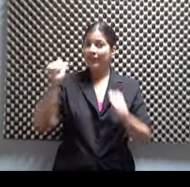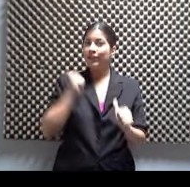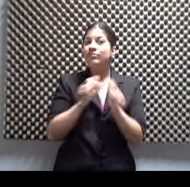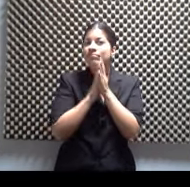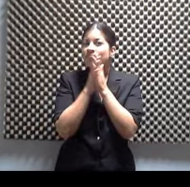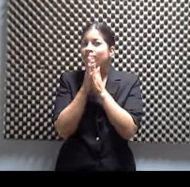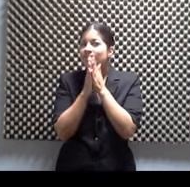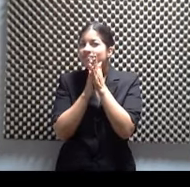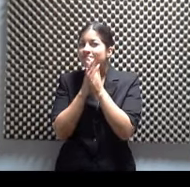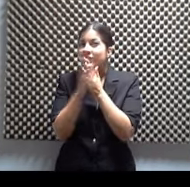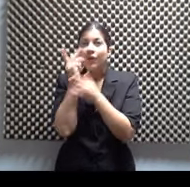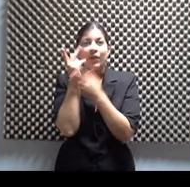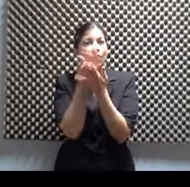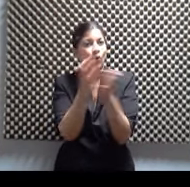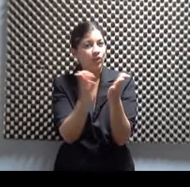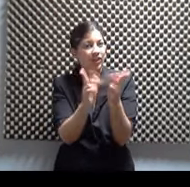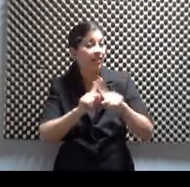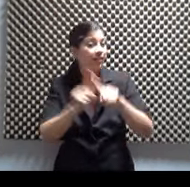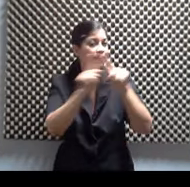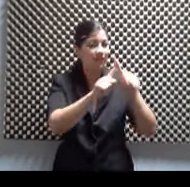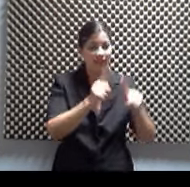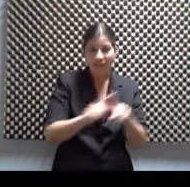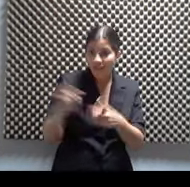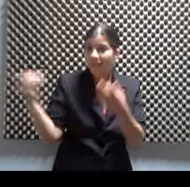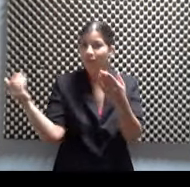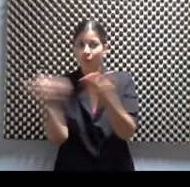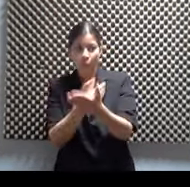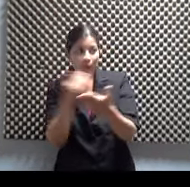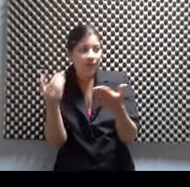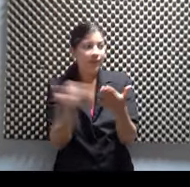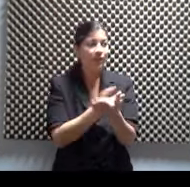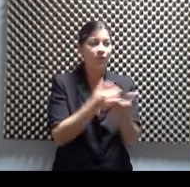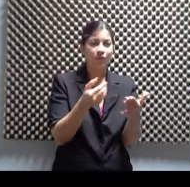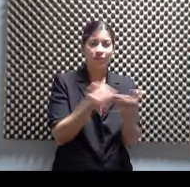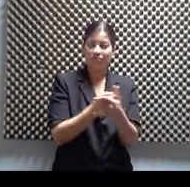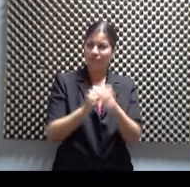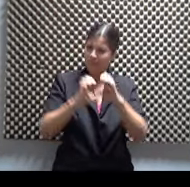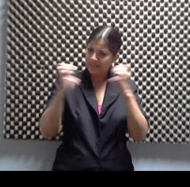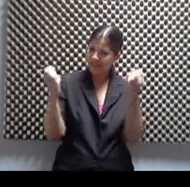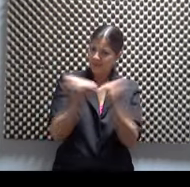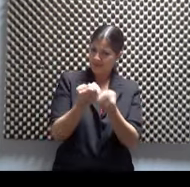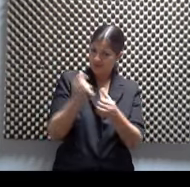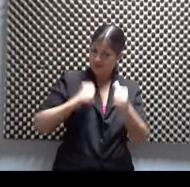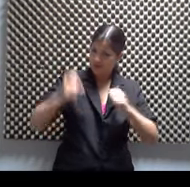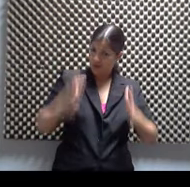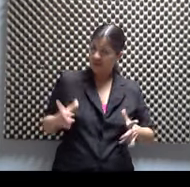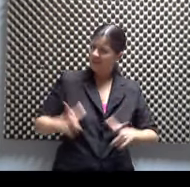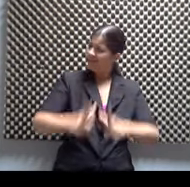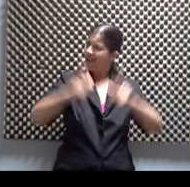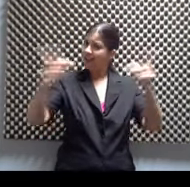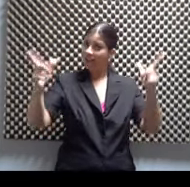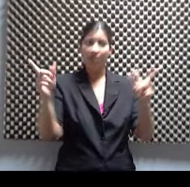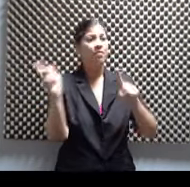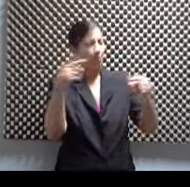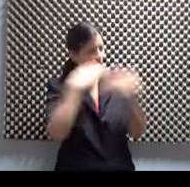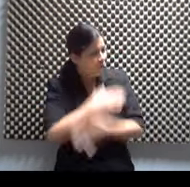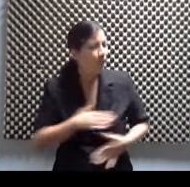cosas distintas, a ver cosas nuevas. Y con elenco grande y una escenografía grande. Exactamente. Y vamos a reírnos y vamos a gozar. Vamos, porque ¿cómo es?